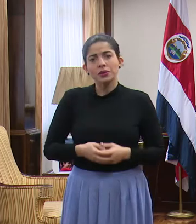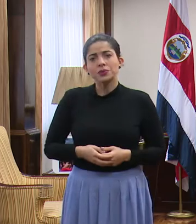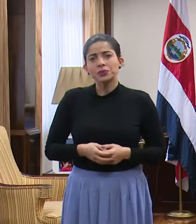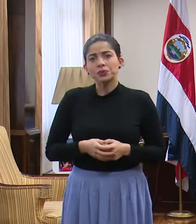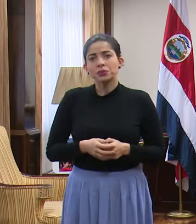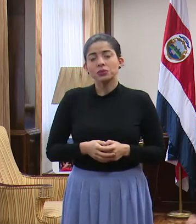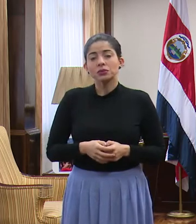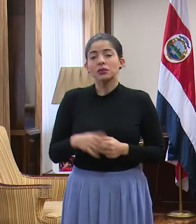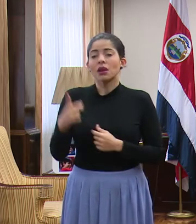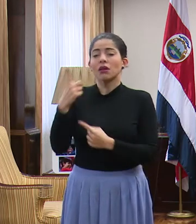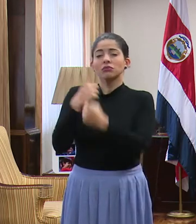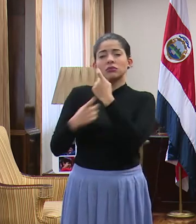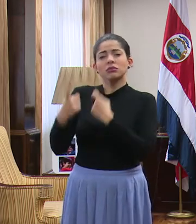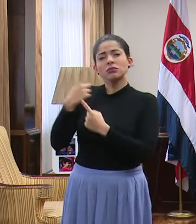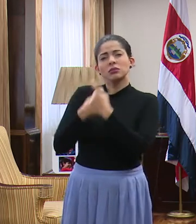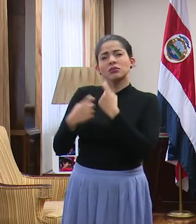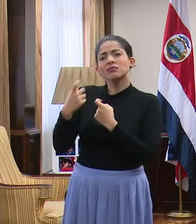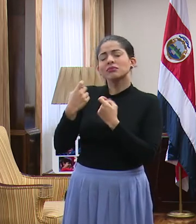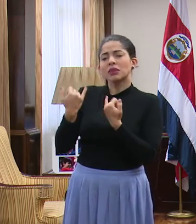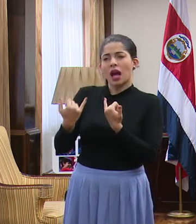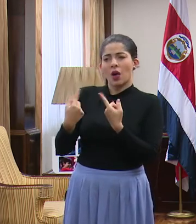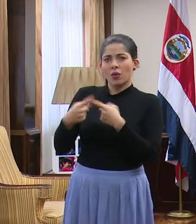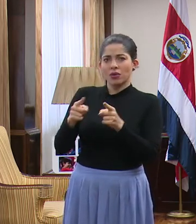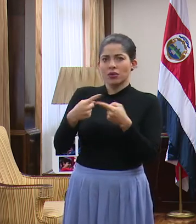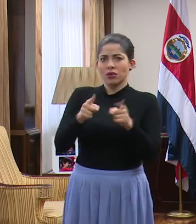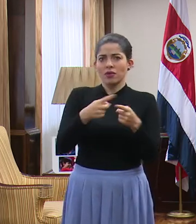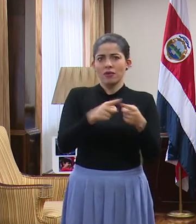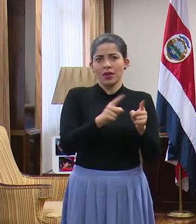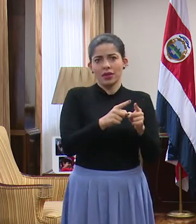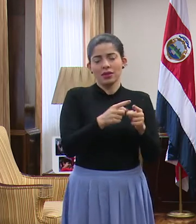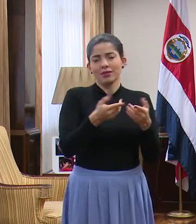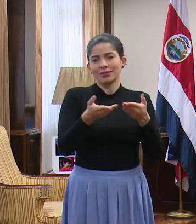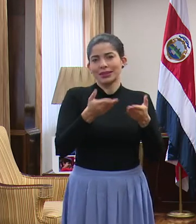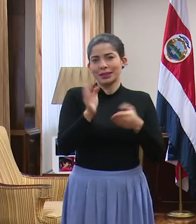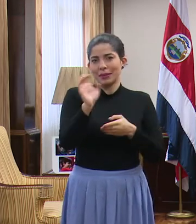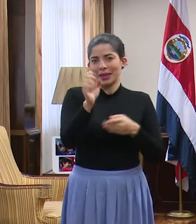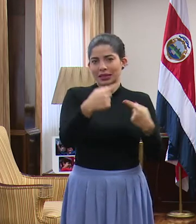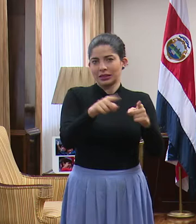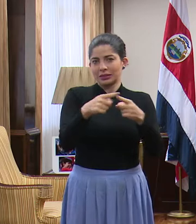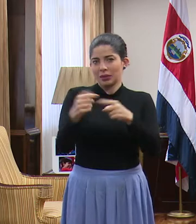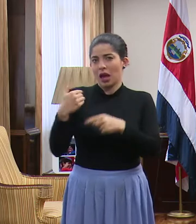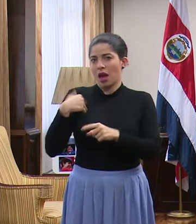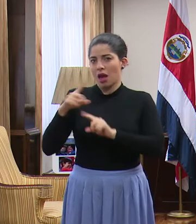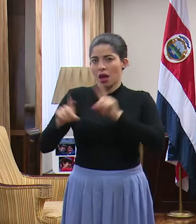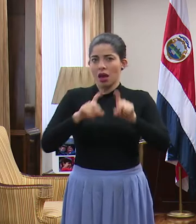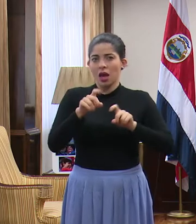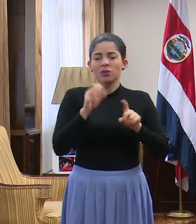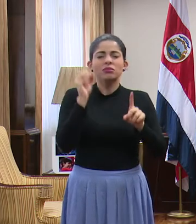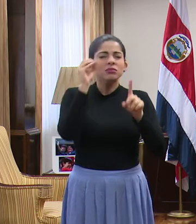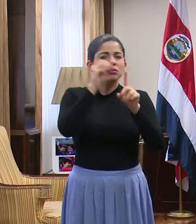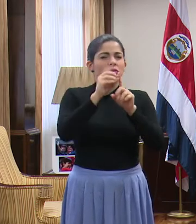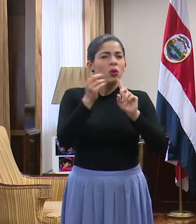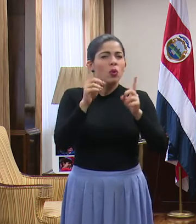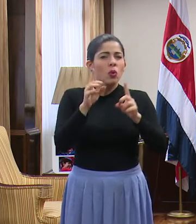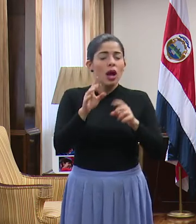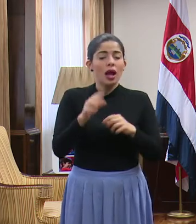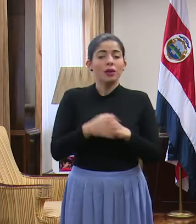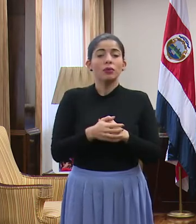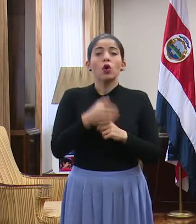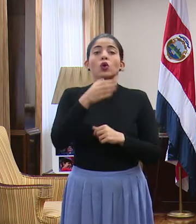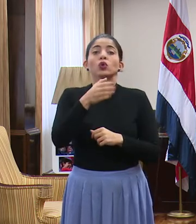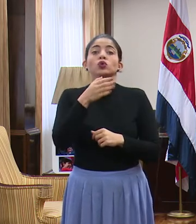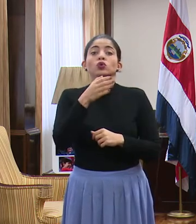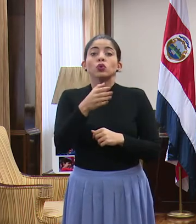Las consultas se han ido diferenciando a nivel de los servicios de emergencias con el propósito de que las consultas